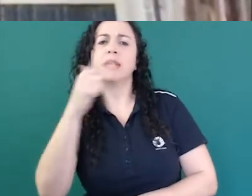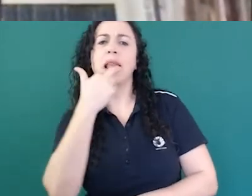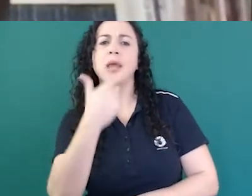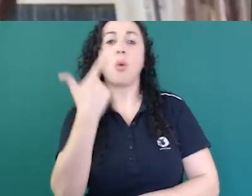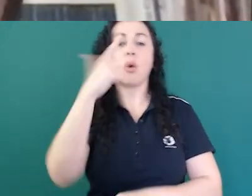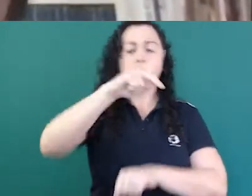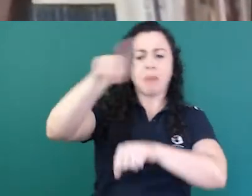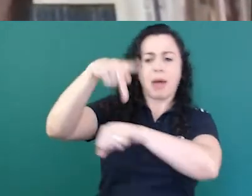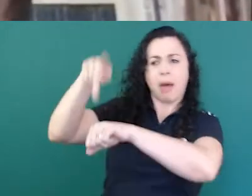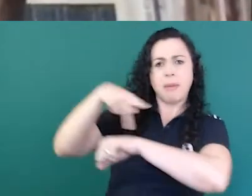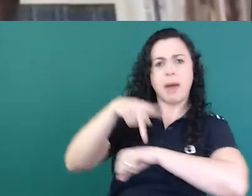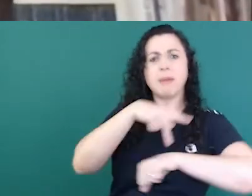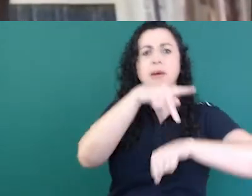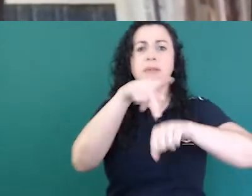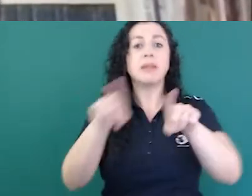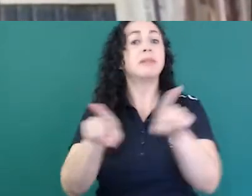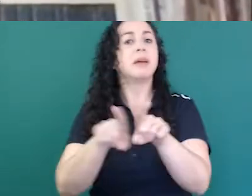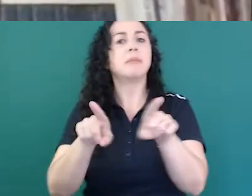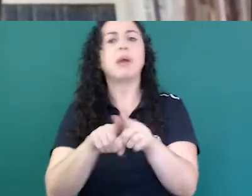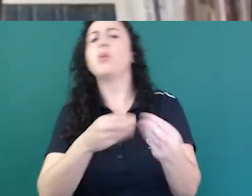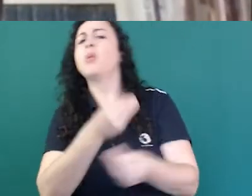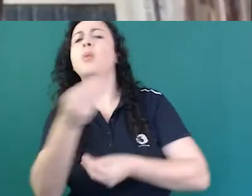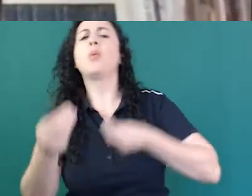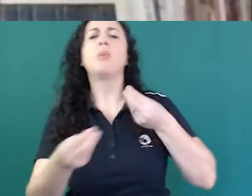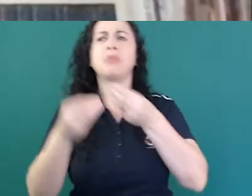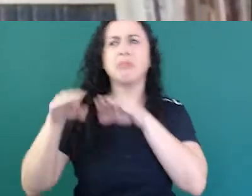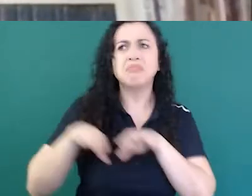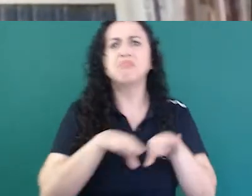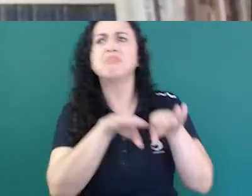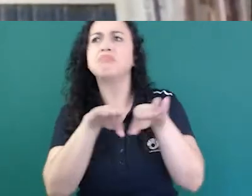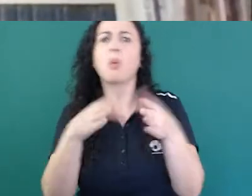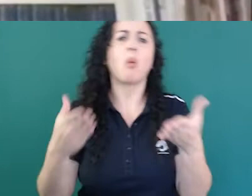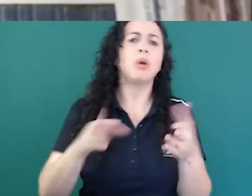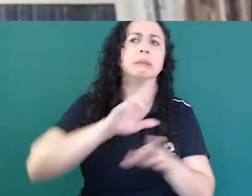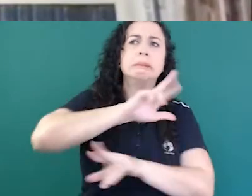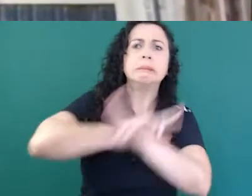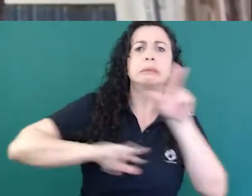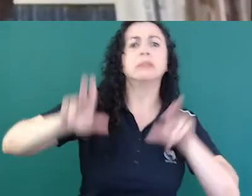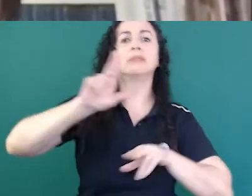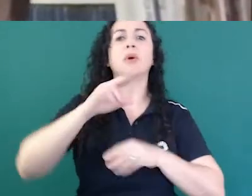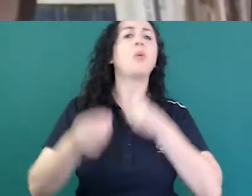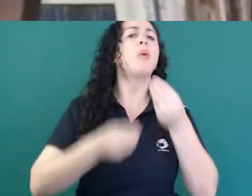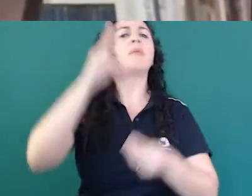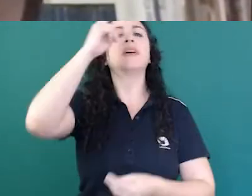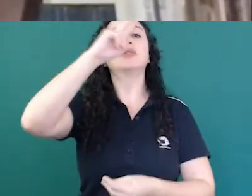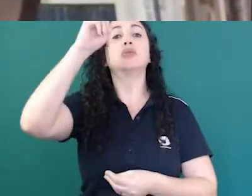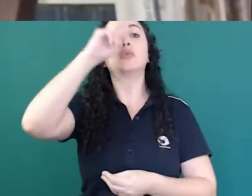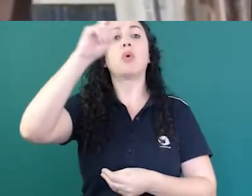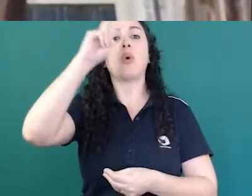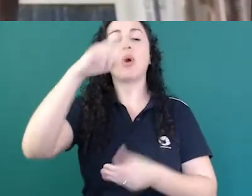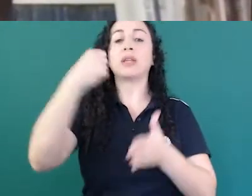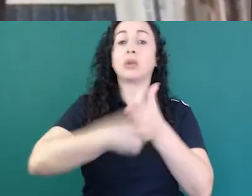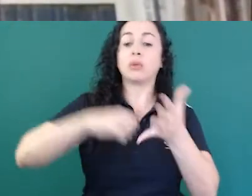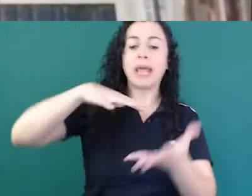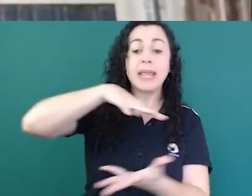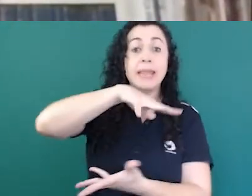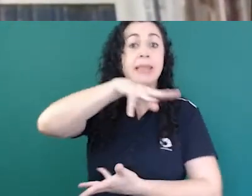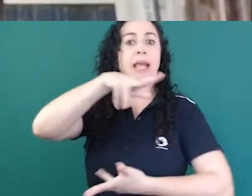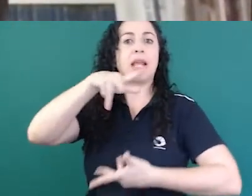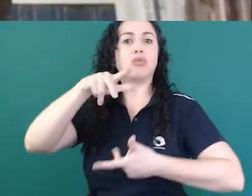de outros países, como é que essa, como é que é essa história dessa luta, então, internacional que a